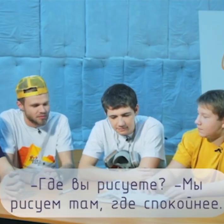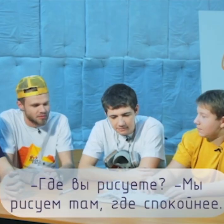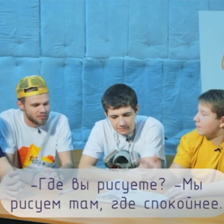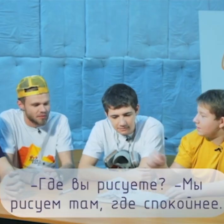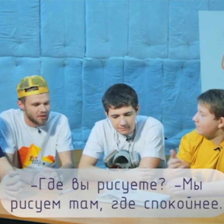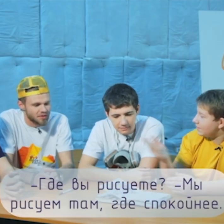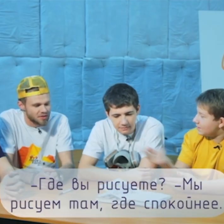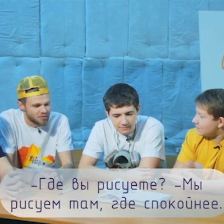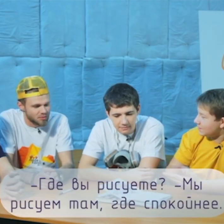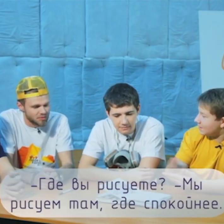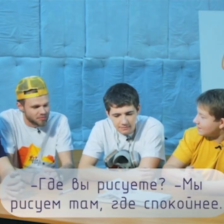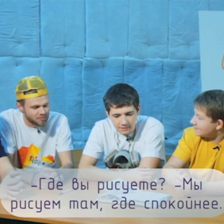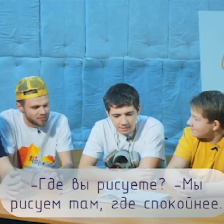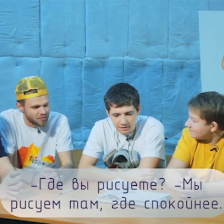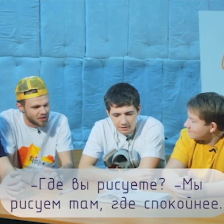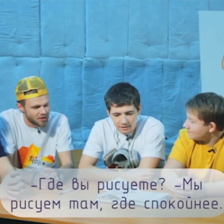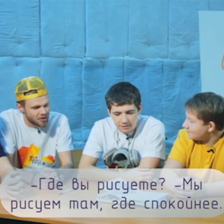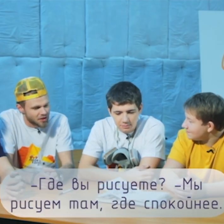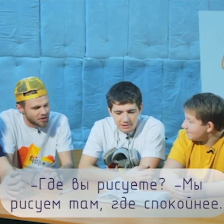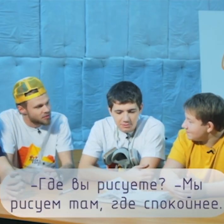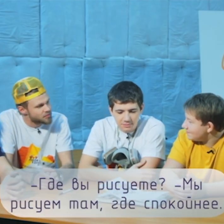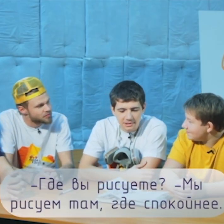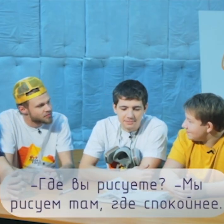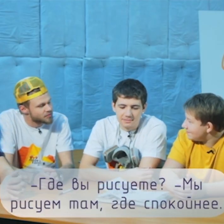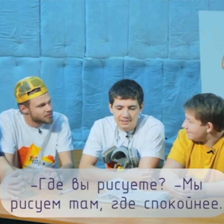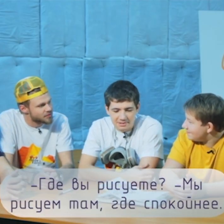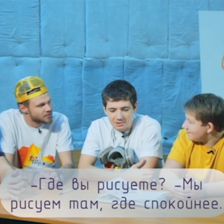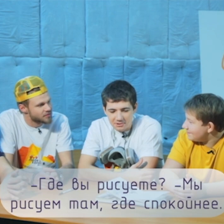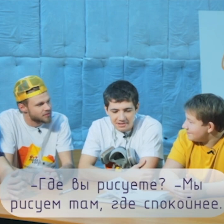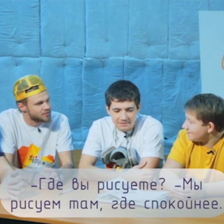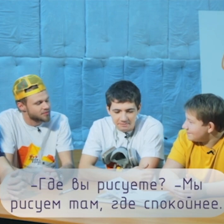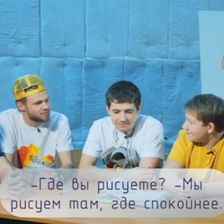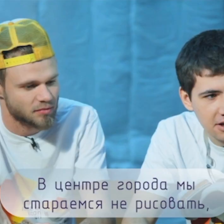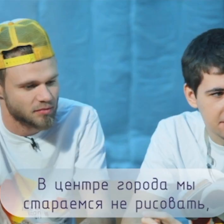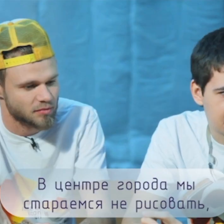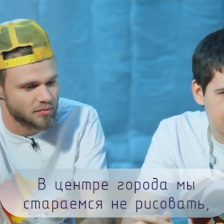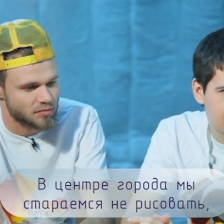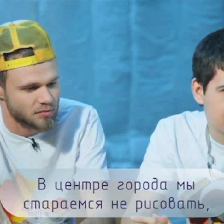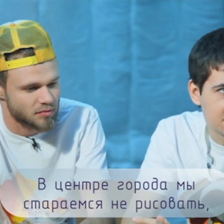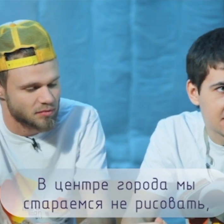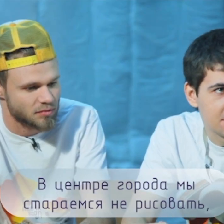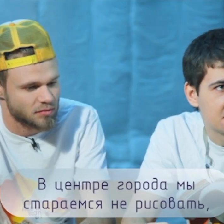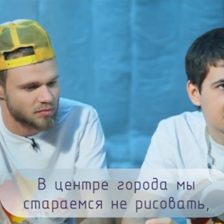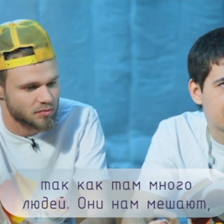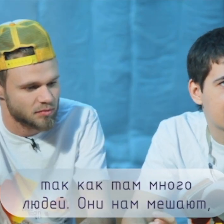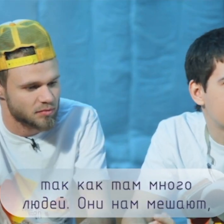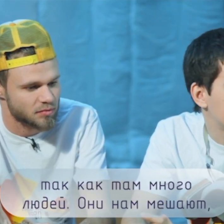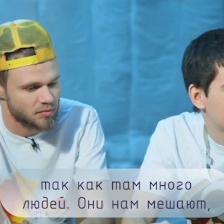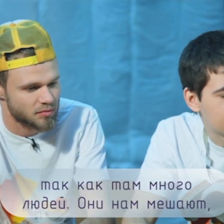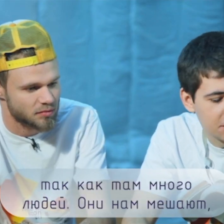Где вы рисуете? Мы рисуем там, где спокойнее. В центрах города мы стараемся не рисовать, так как там очень много